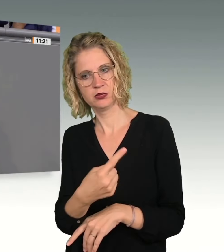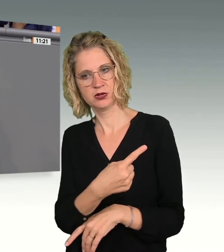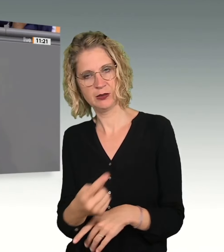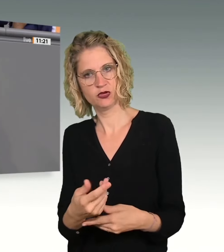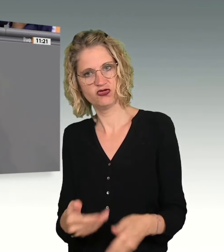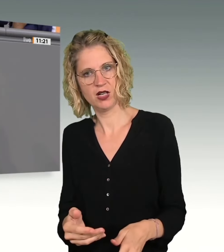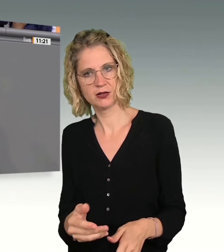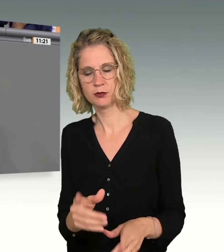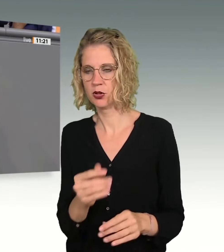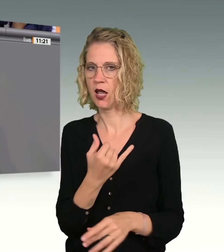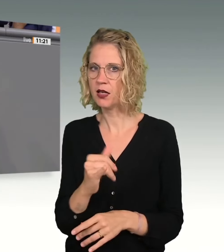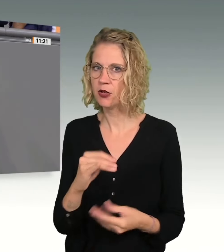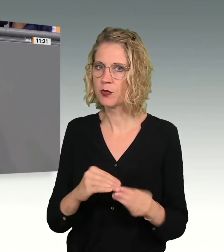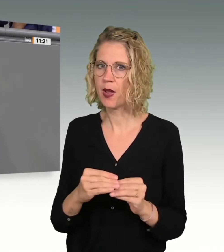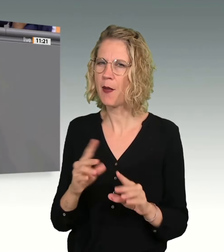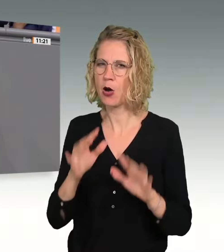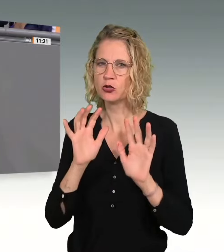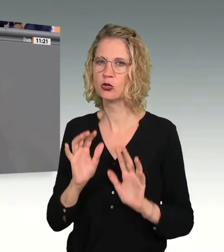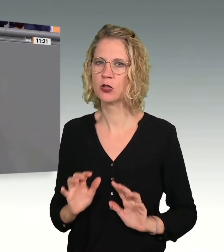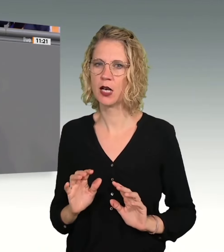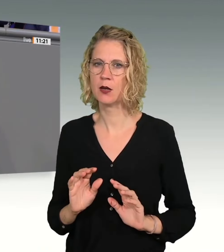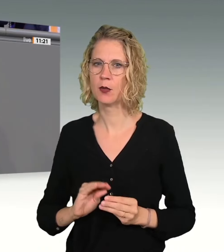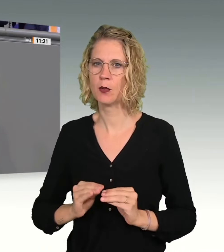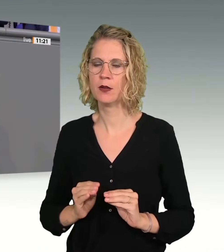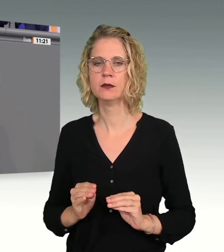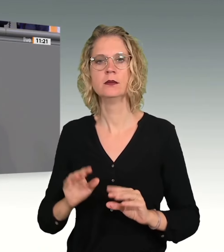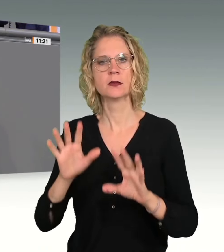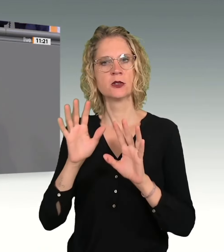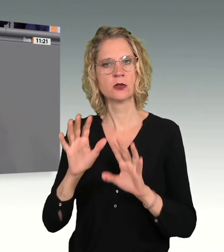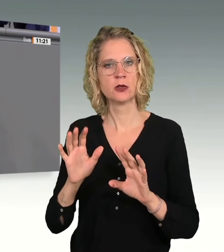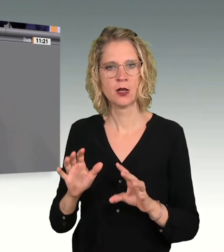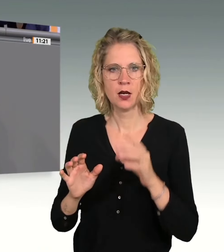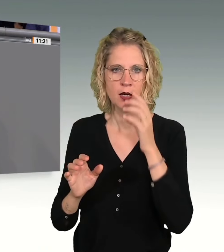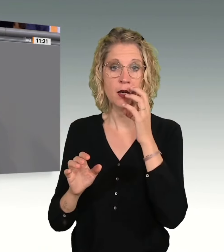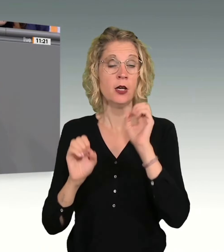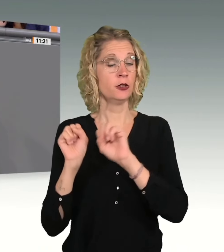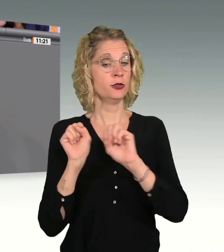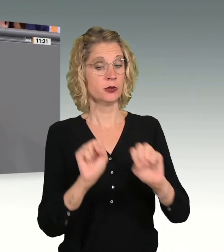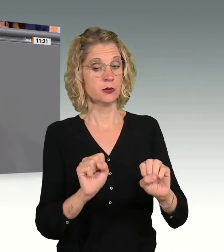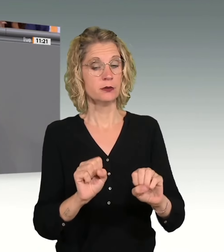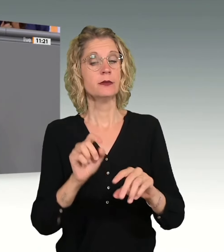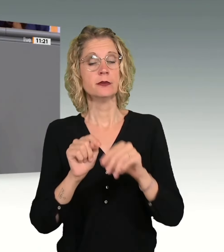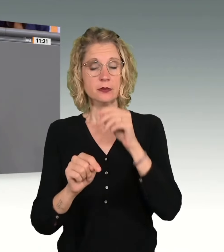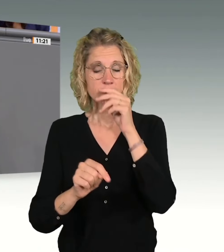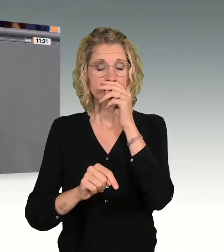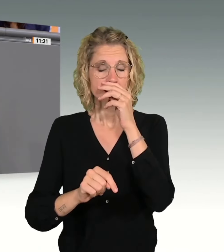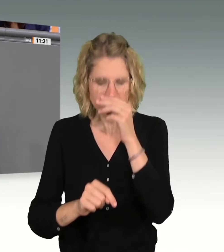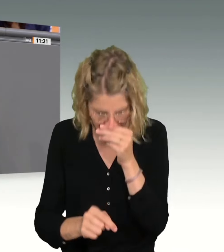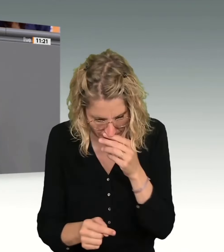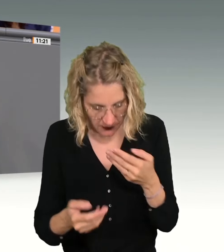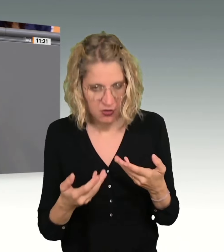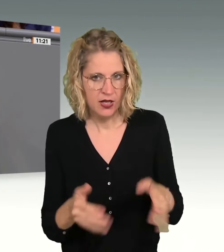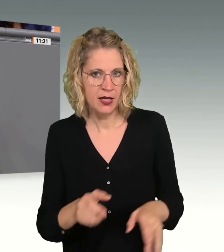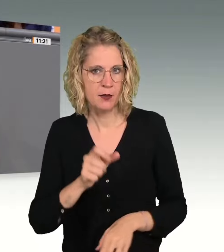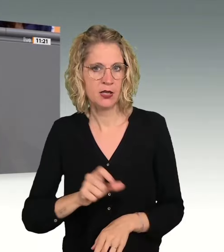strukturelles Problem. Der Schutz von strukturell und konkret unterlegenen Personen muss unser aller Ziel sein.